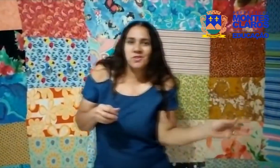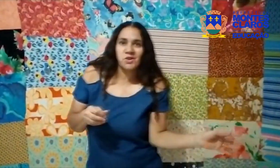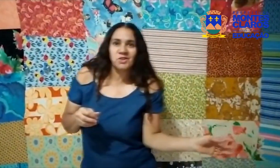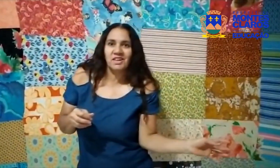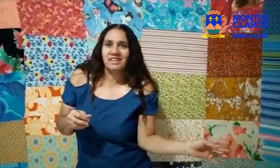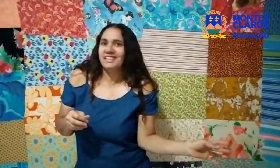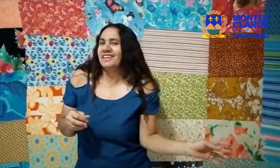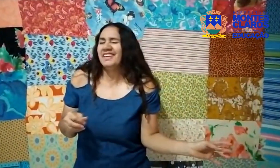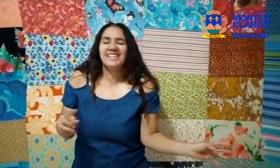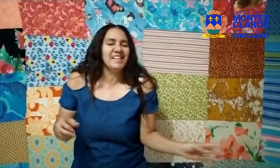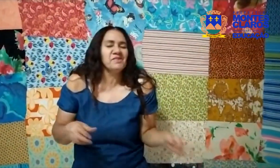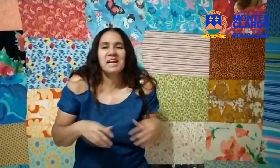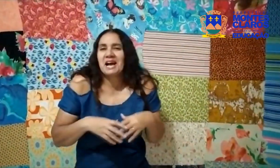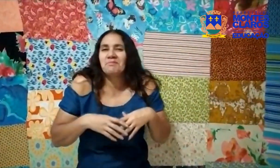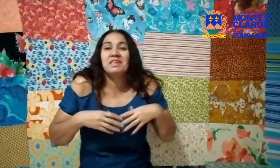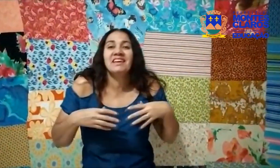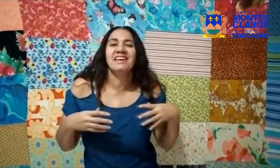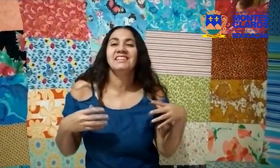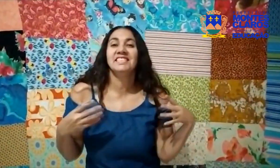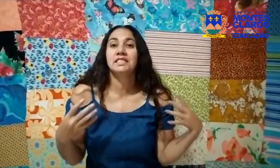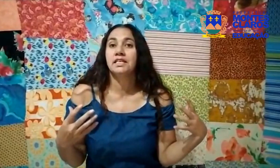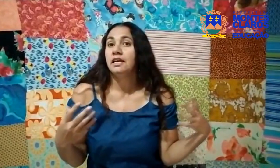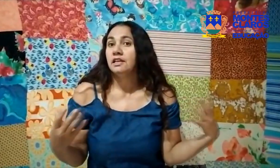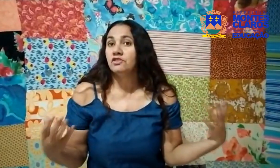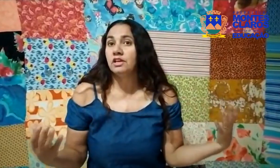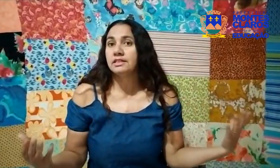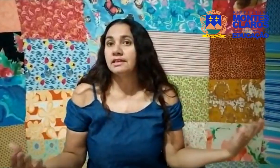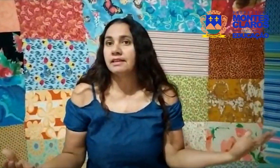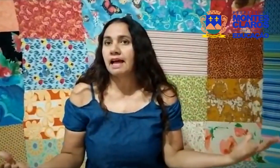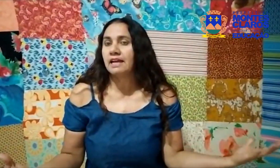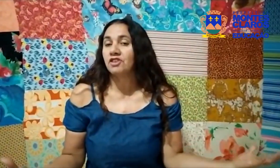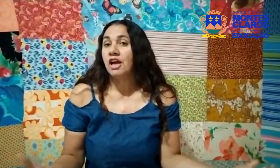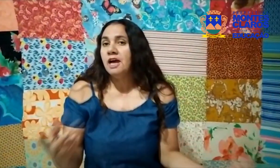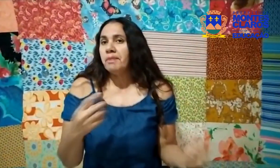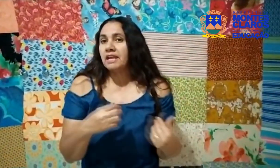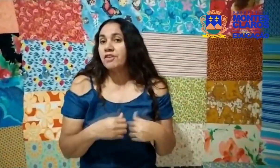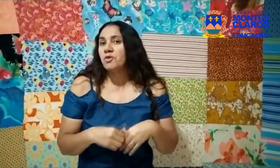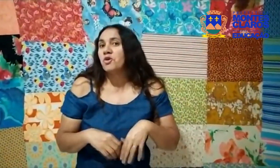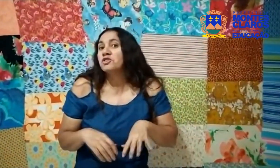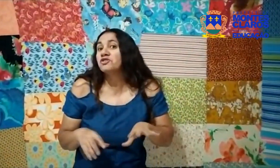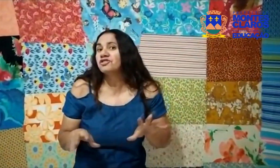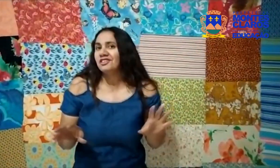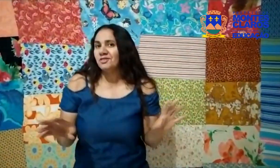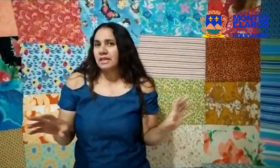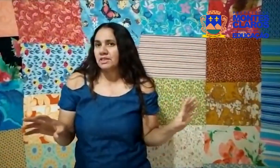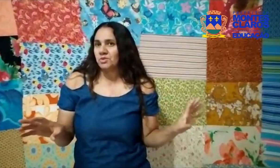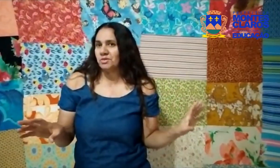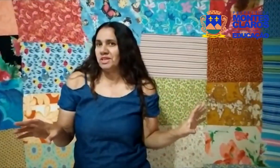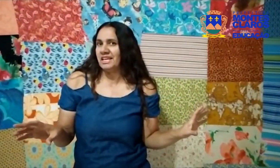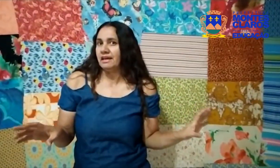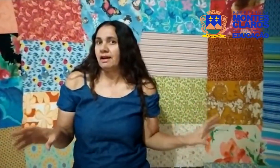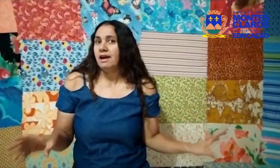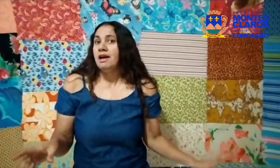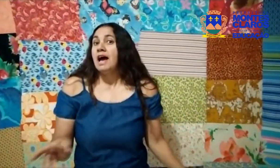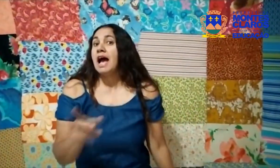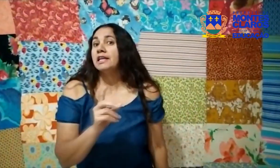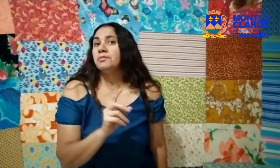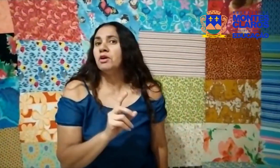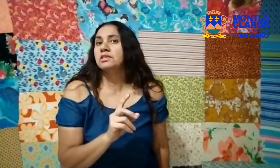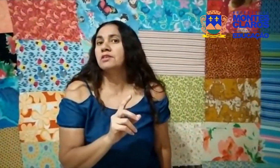outro ali E não cabia em si De ansiedade para ver o rostinho da sua boneca Alinhou-se